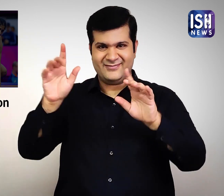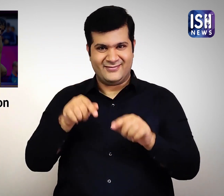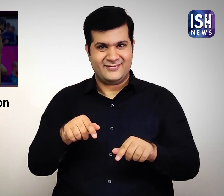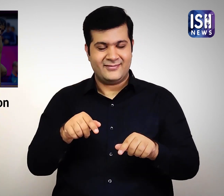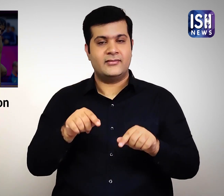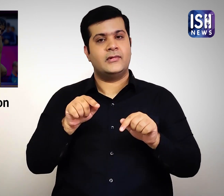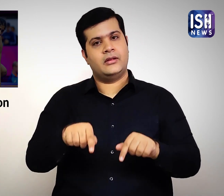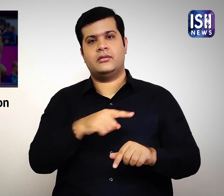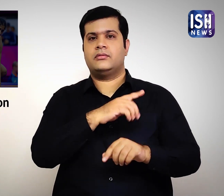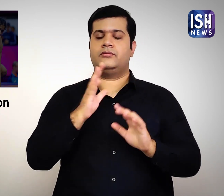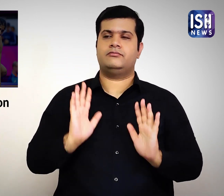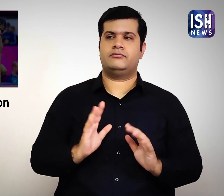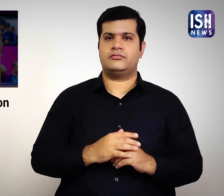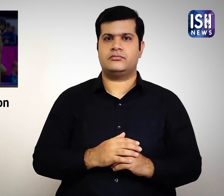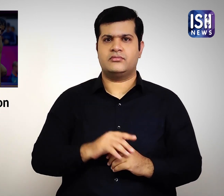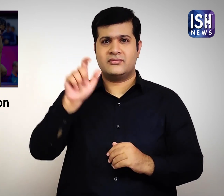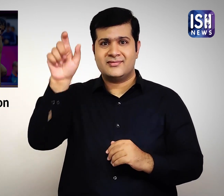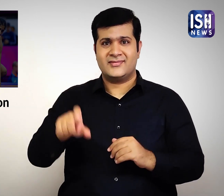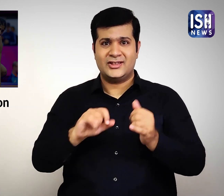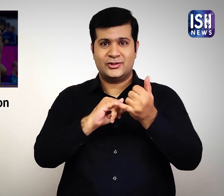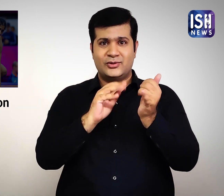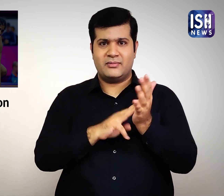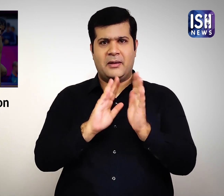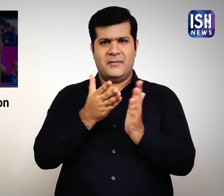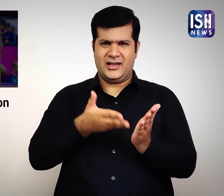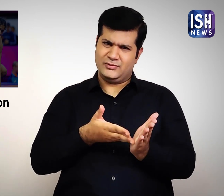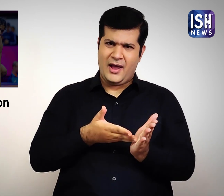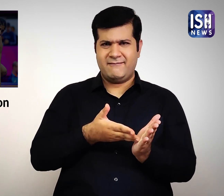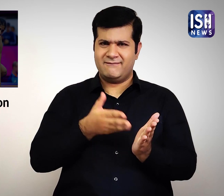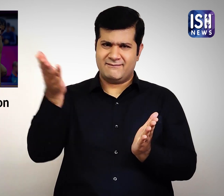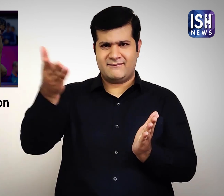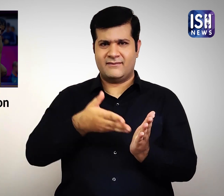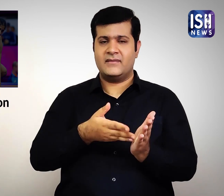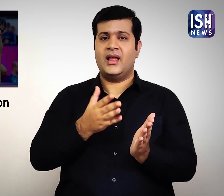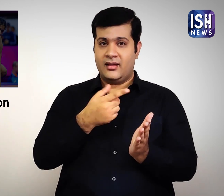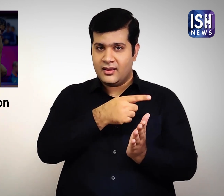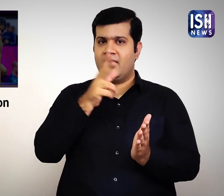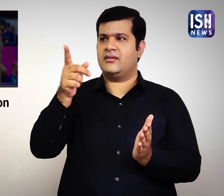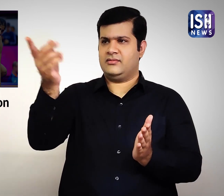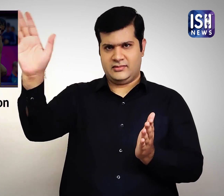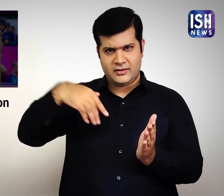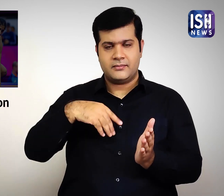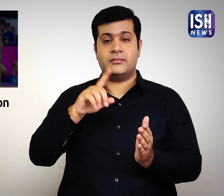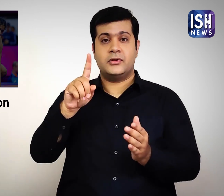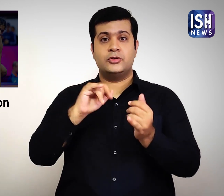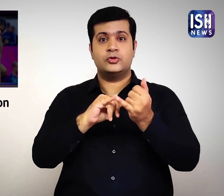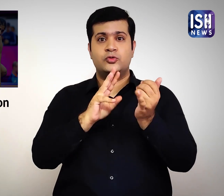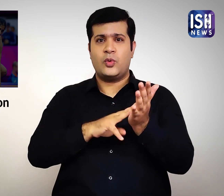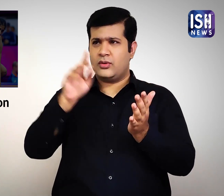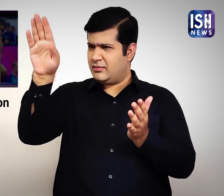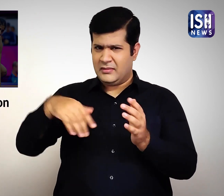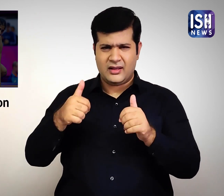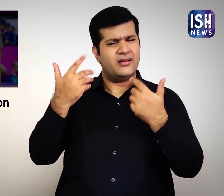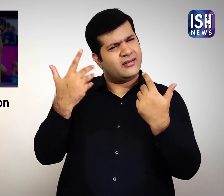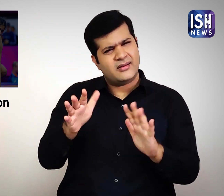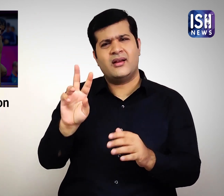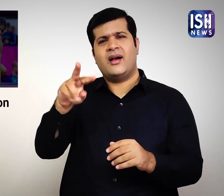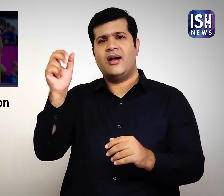सके। सोनम का पास्पोर्ट तयार था। अधिकारियों ने सोचा